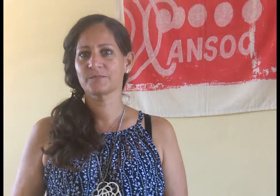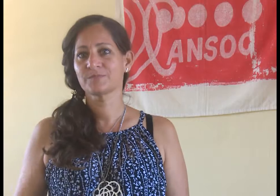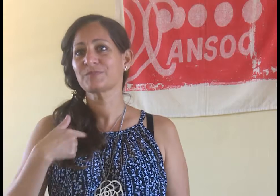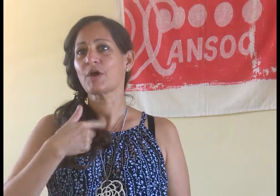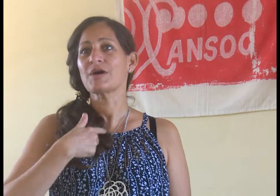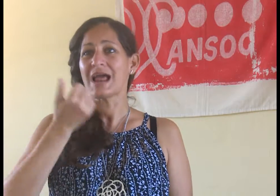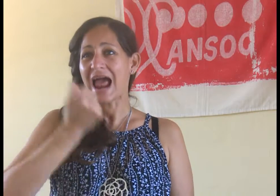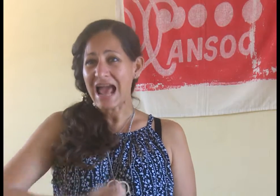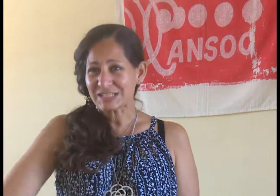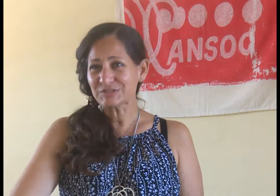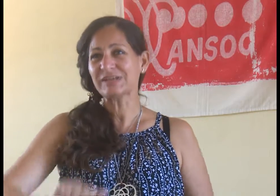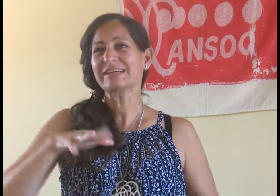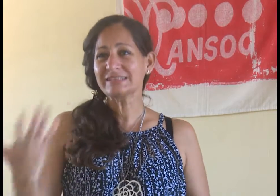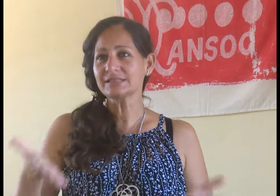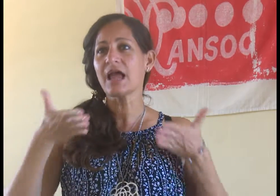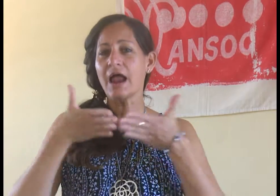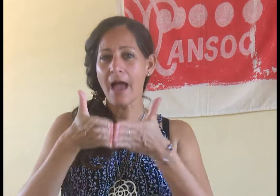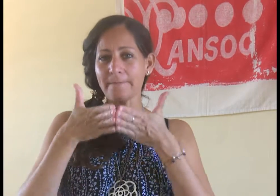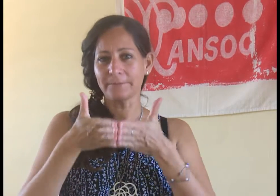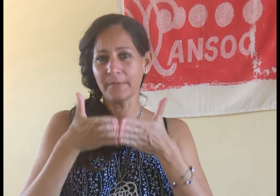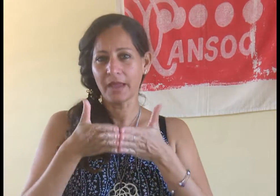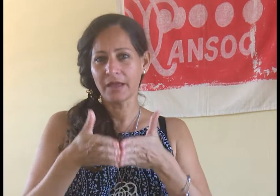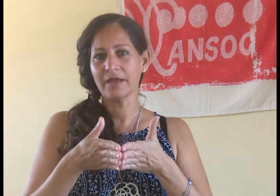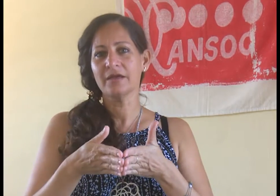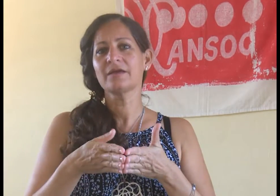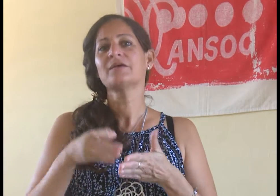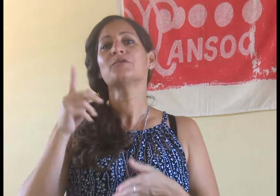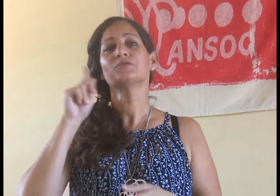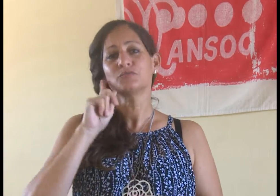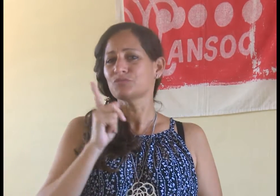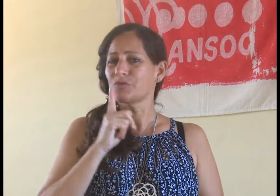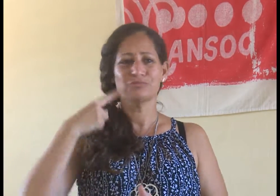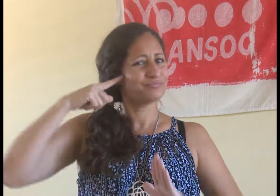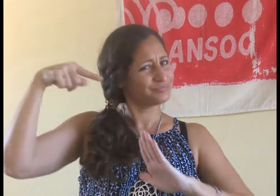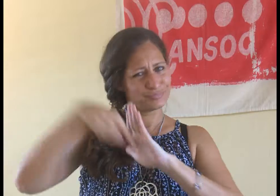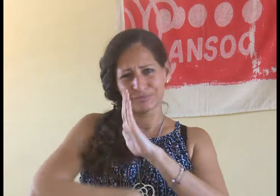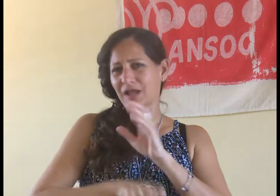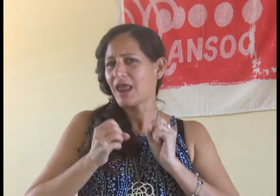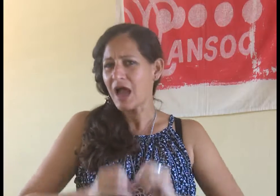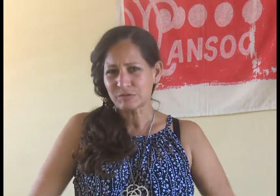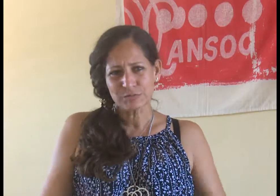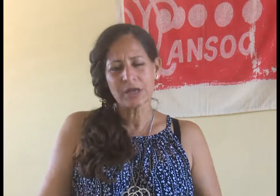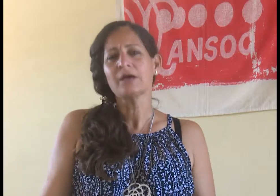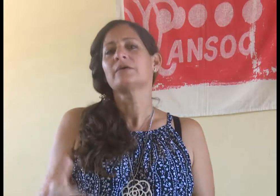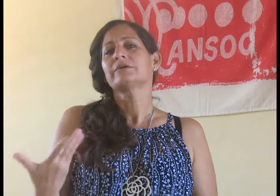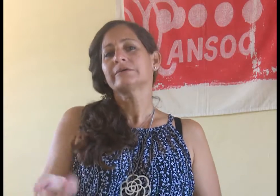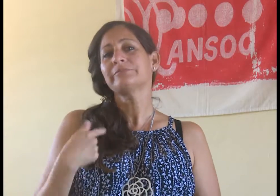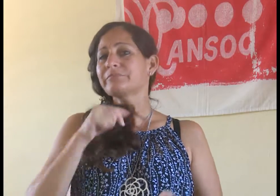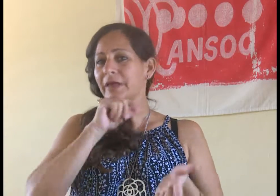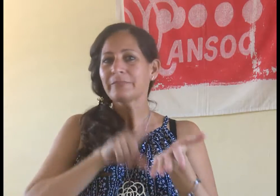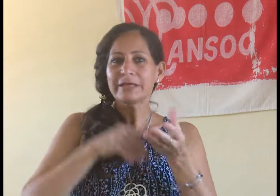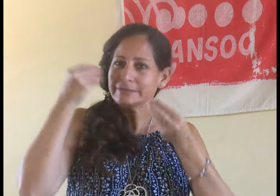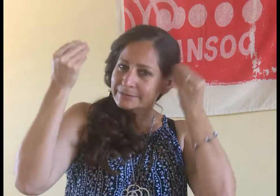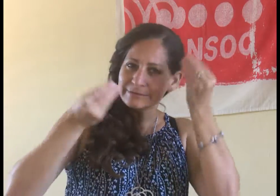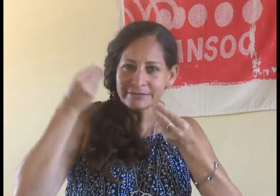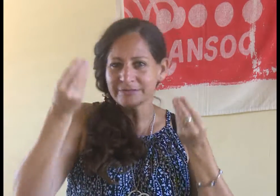Nací en la provincia de Granma, nací sorda profunda. Mis padres, preocupados por